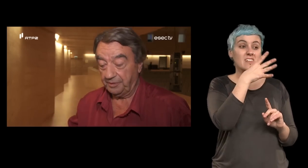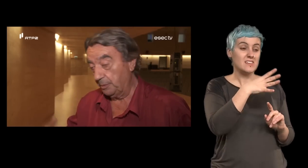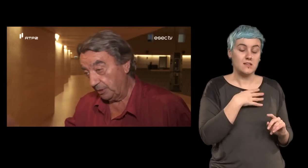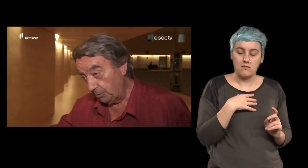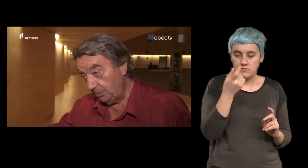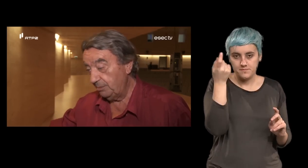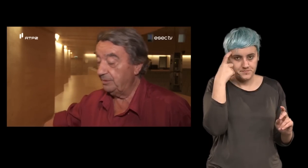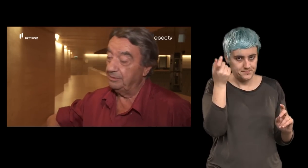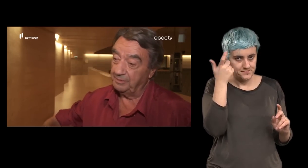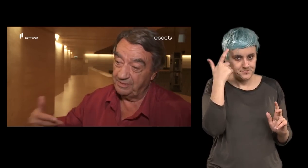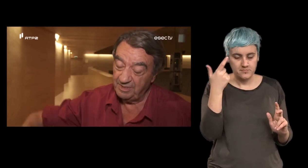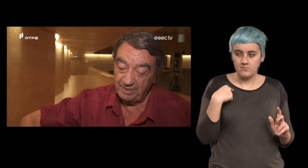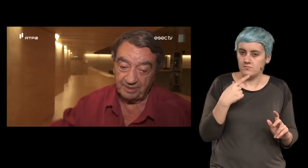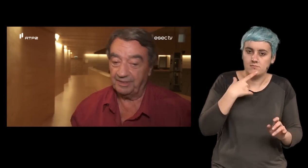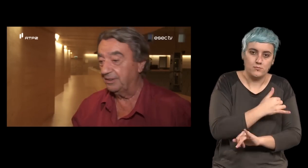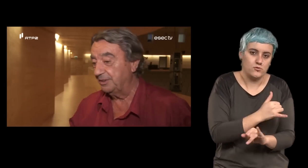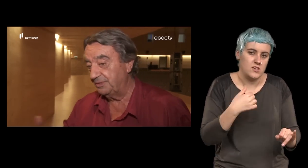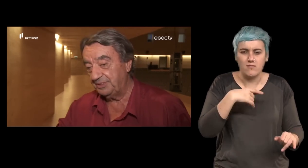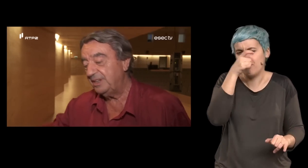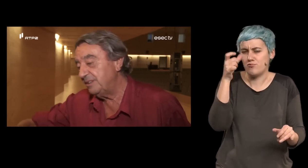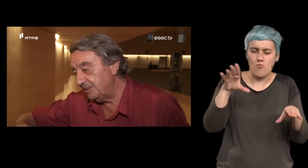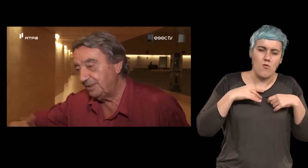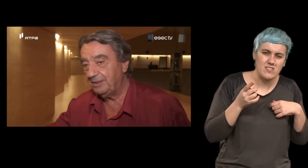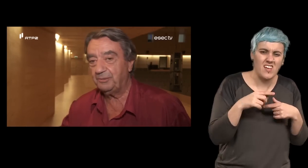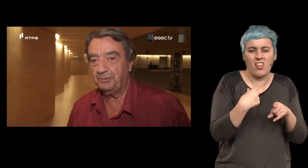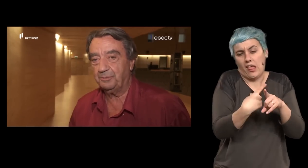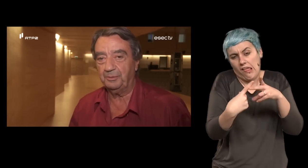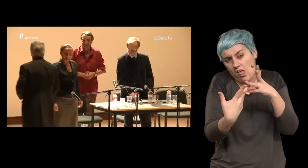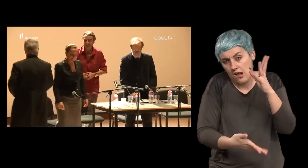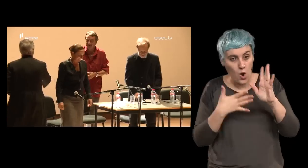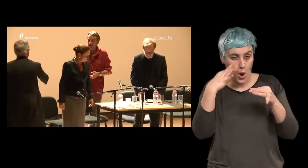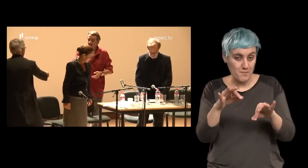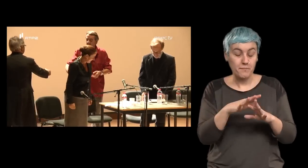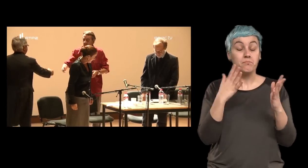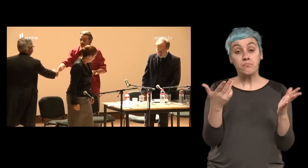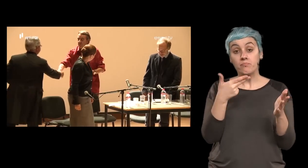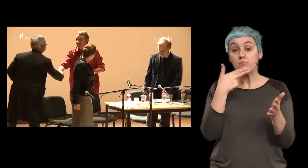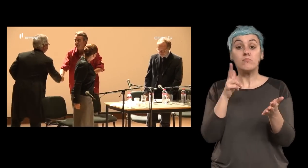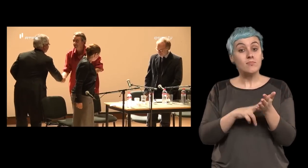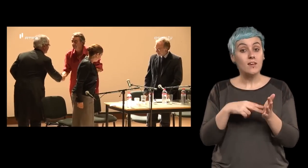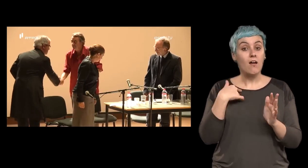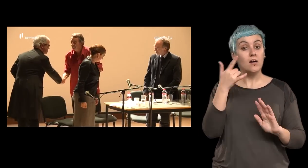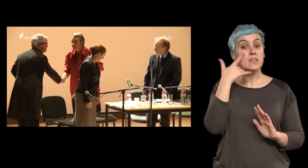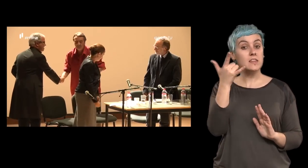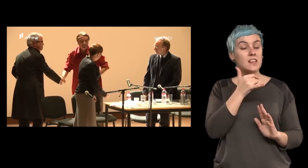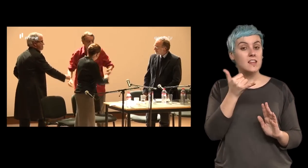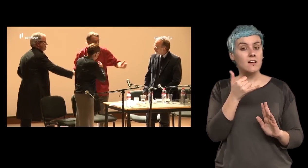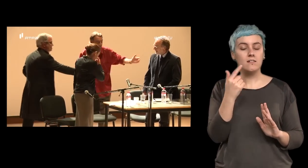vez que eu era doido que isso não existia que ninguém queria fazer aquelas coisas do costume bom e realmente eu tentei e foi aí começou uma coisa realmente